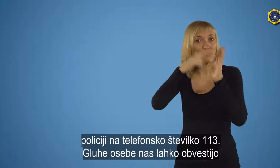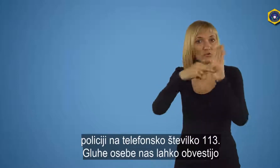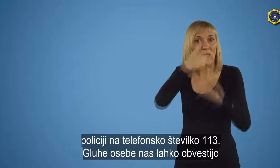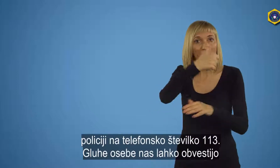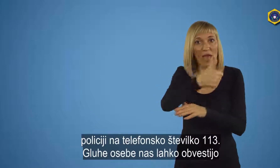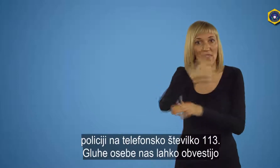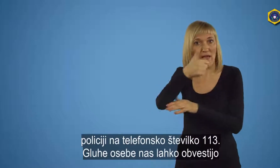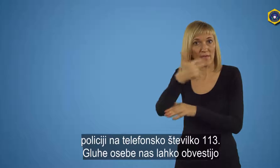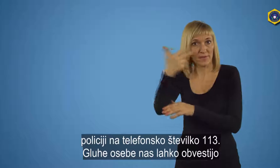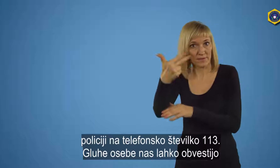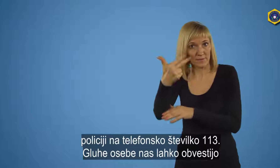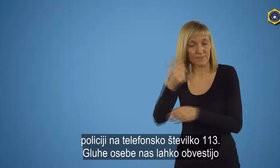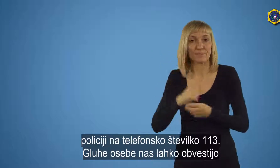nas lahko obvestijo.